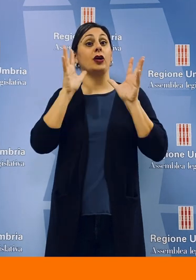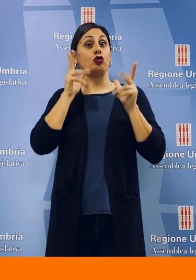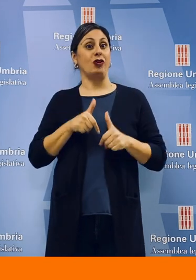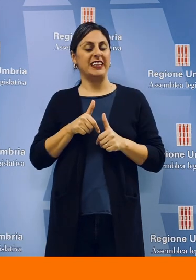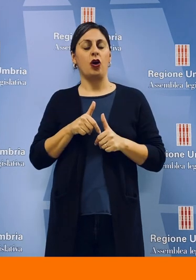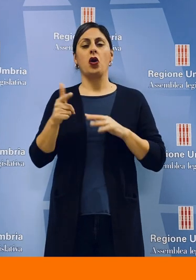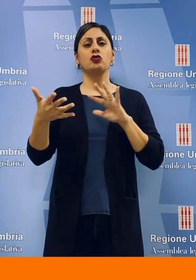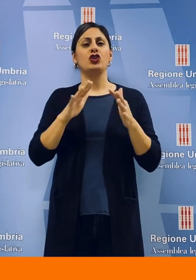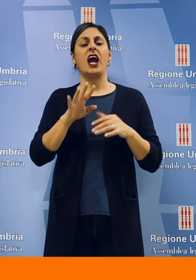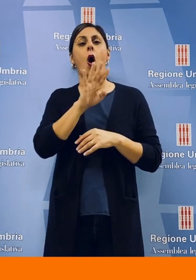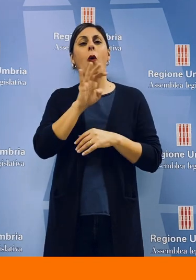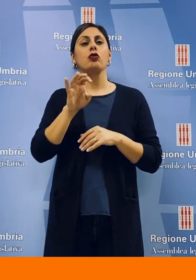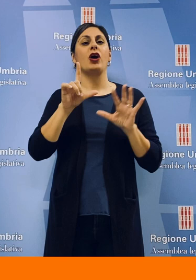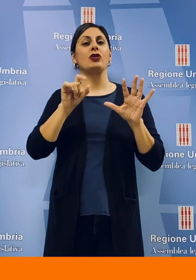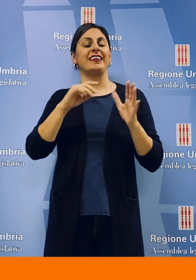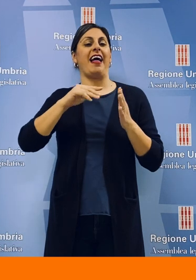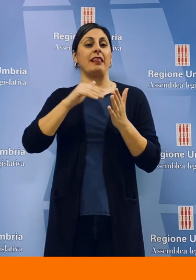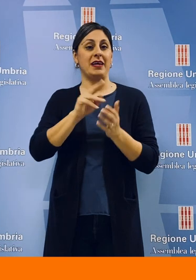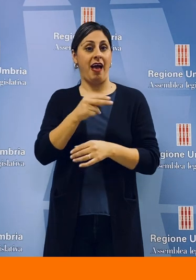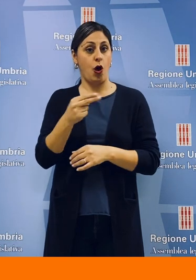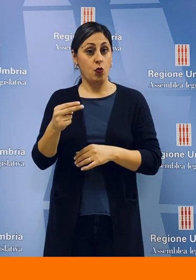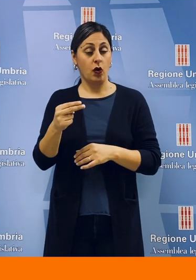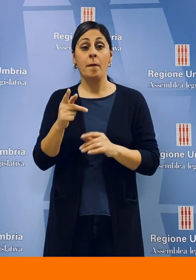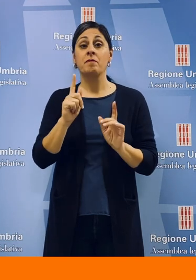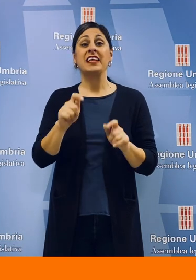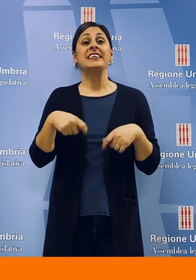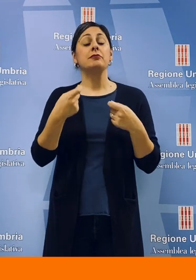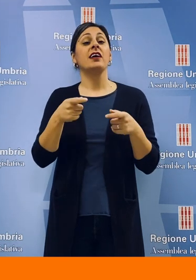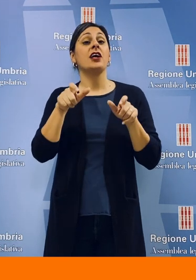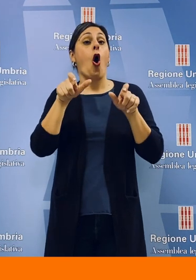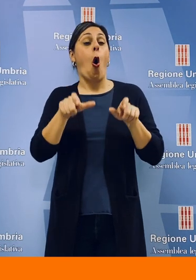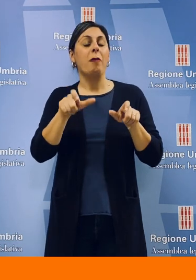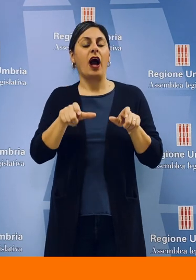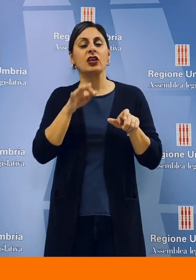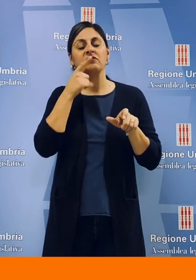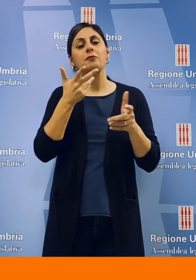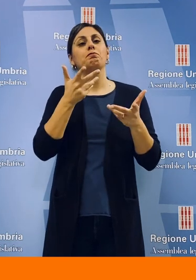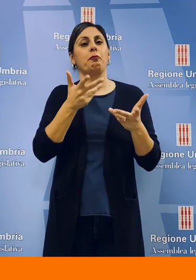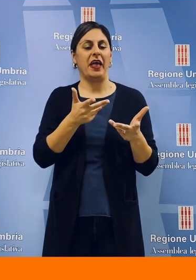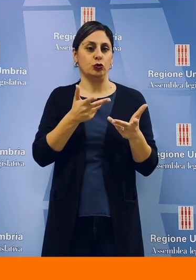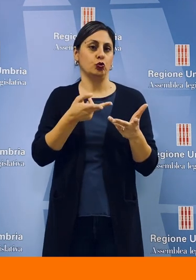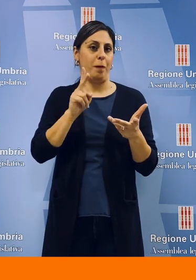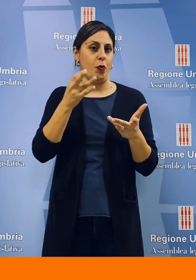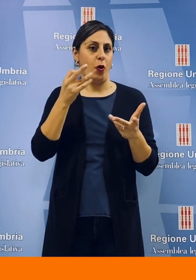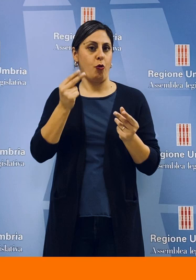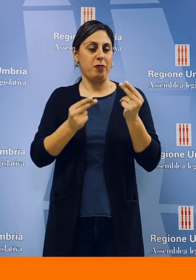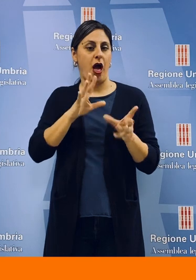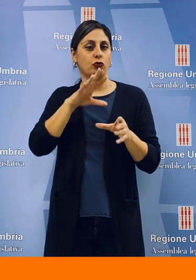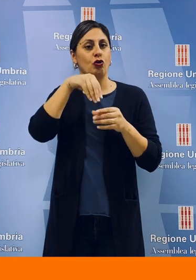Cesaroni per circa 470 mila euro. Le spese obbligatorie hanno quindi un peso preponderante nel bilancio con un